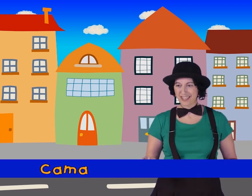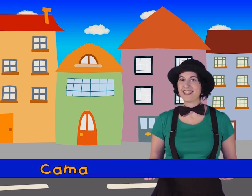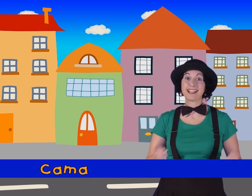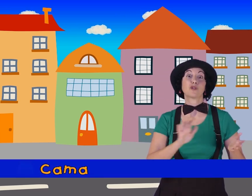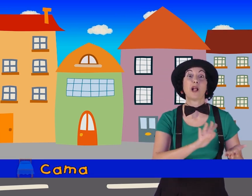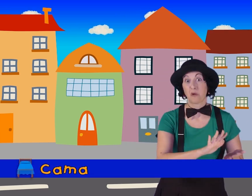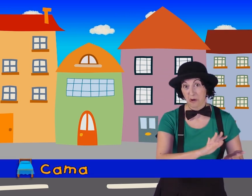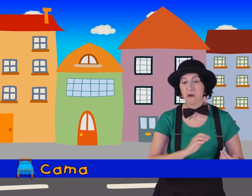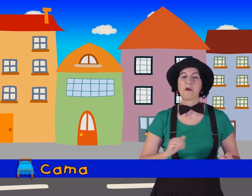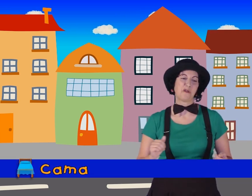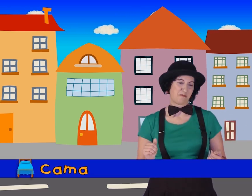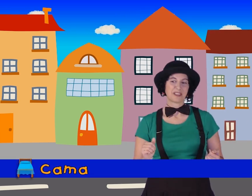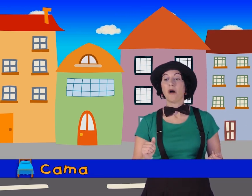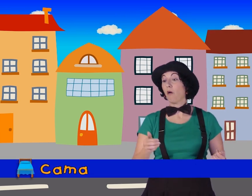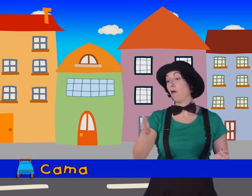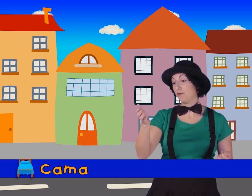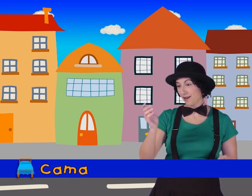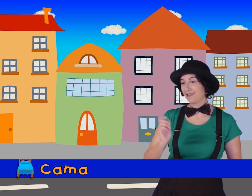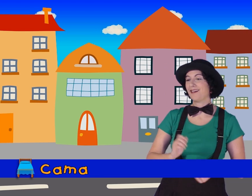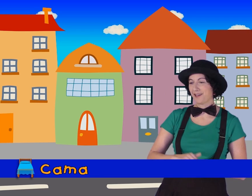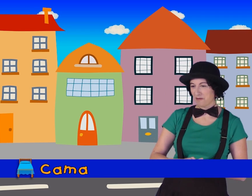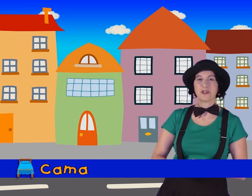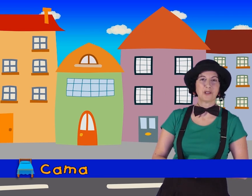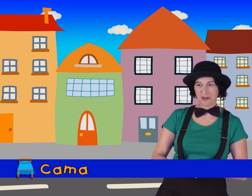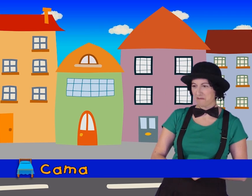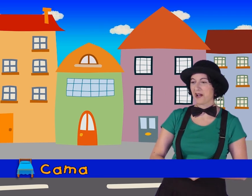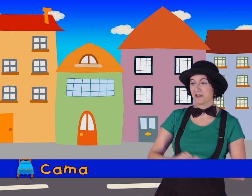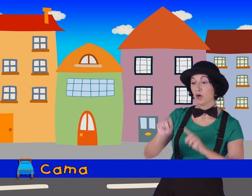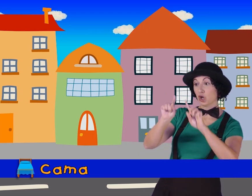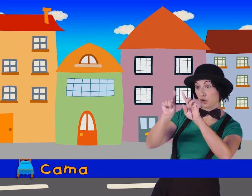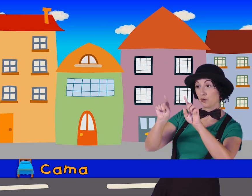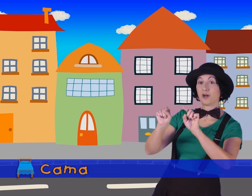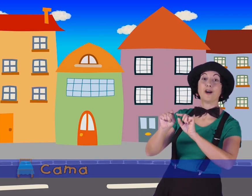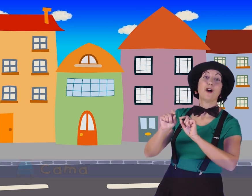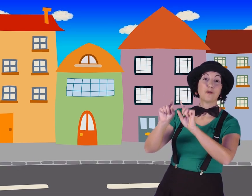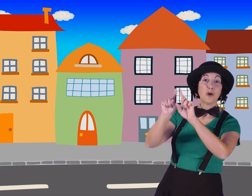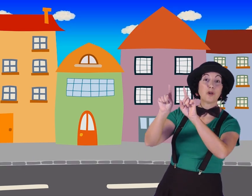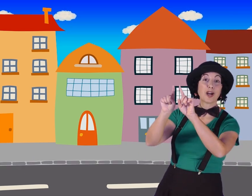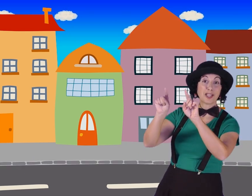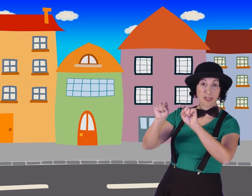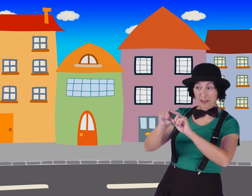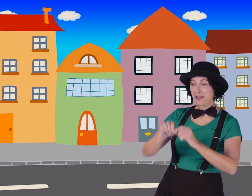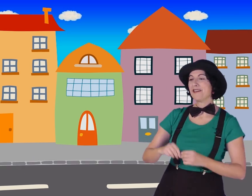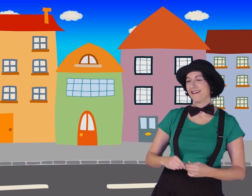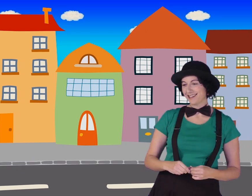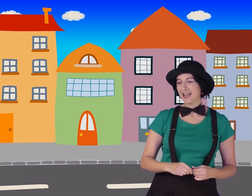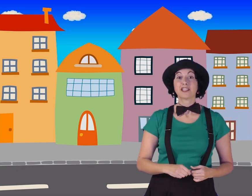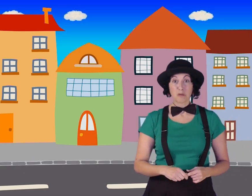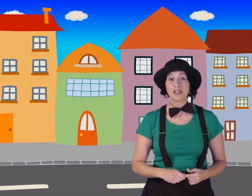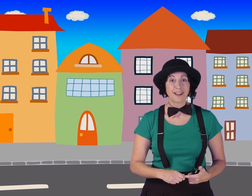lliguitas con algodón! ¡Oh, fíjate! ¡Qué bonito el armario! Hecho con una cajita de cerillas. Está bonita